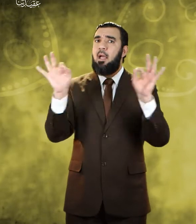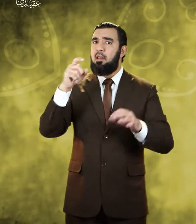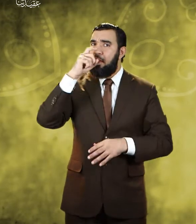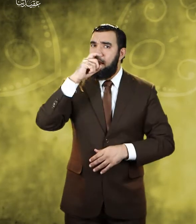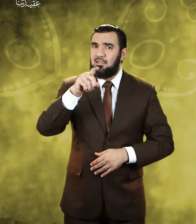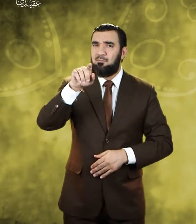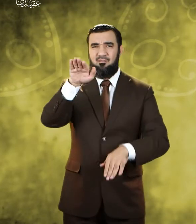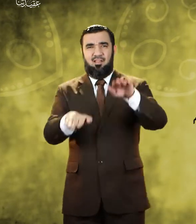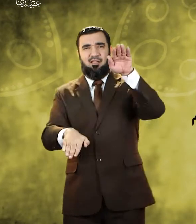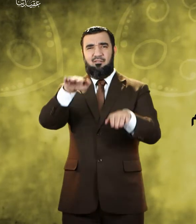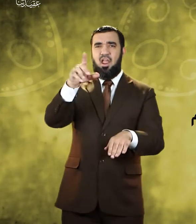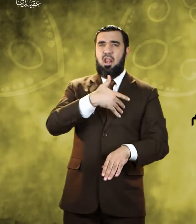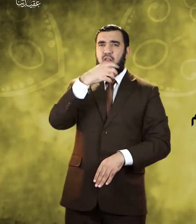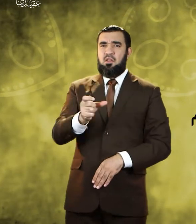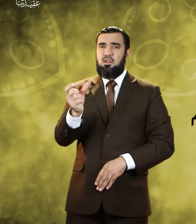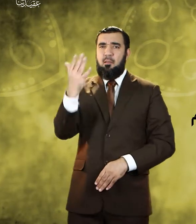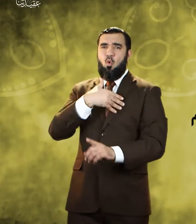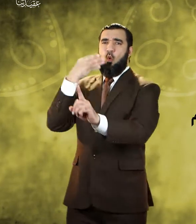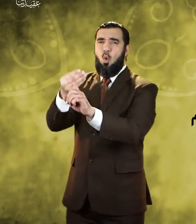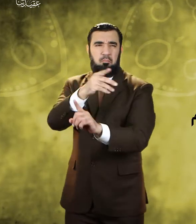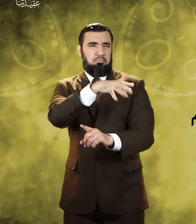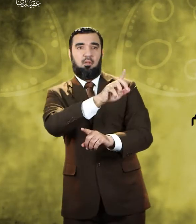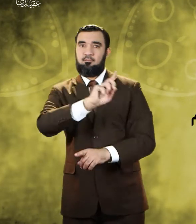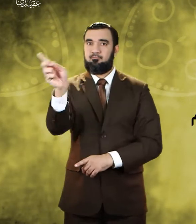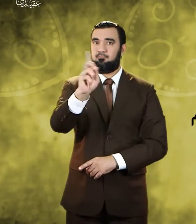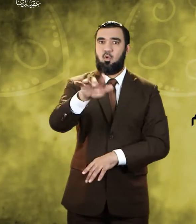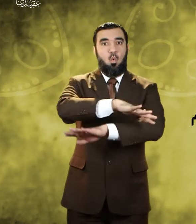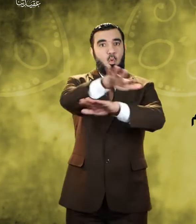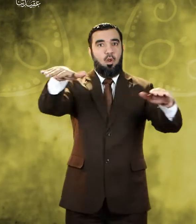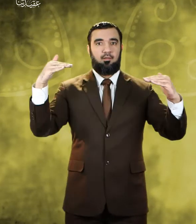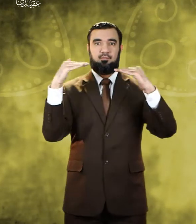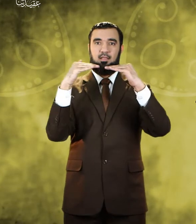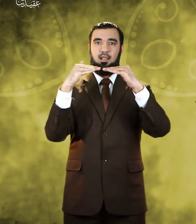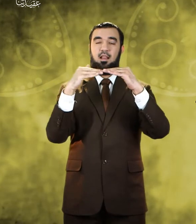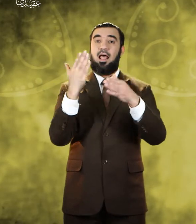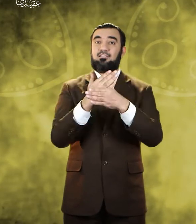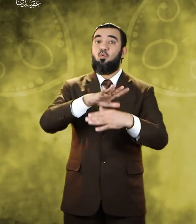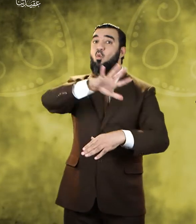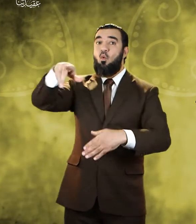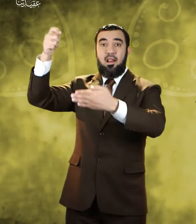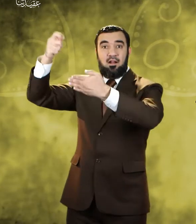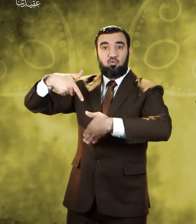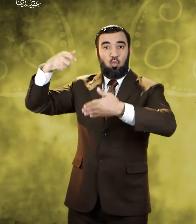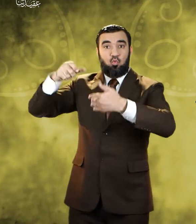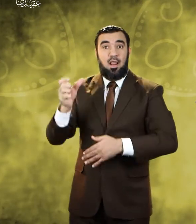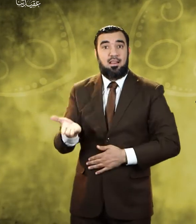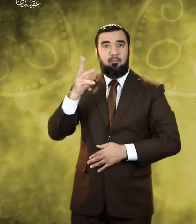بالانبياء يقتضي عدم التفريق بينهم فهم جميعا رسالتهم